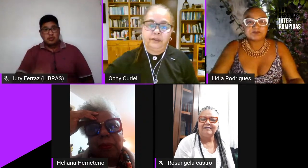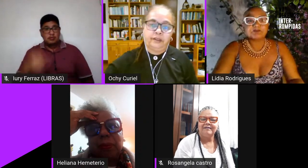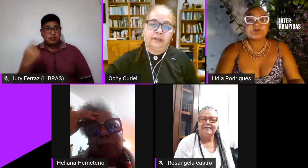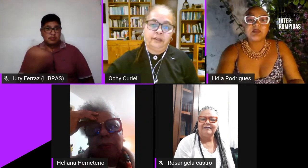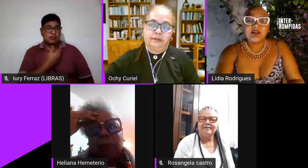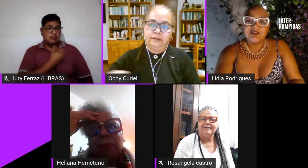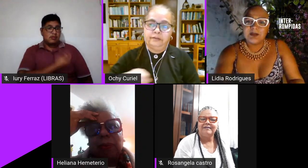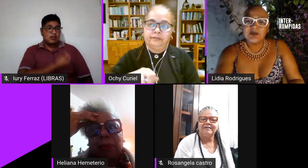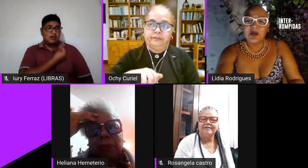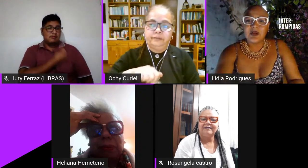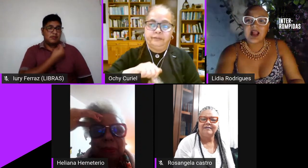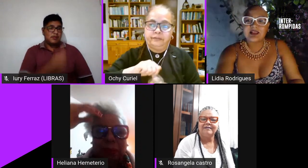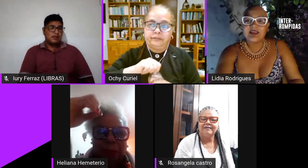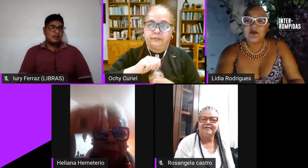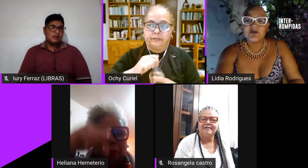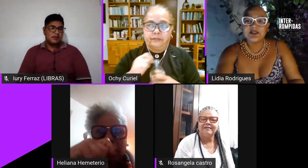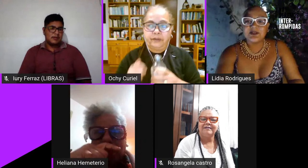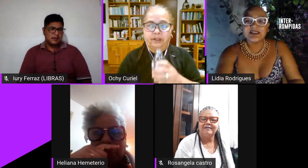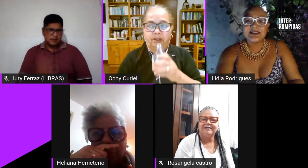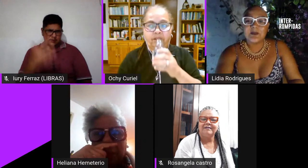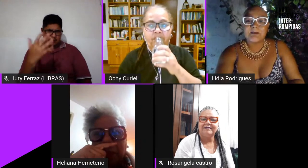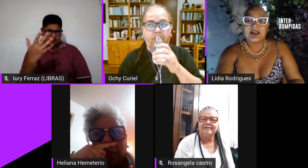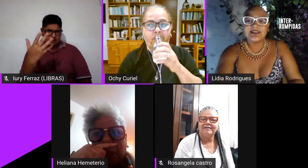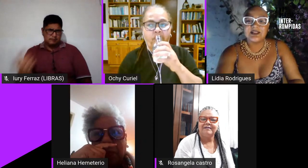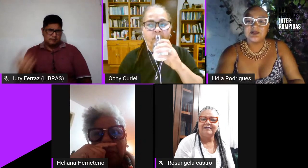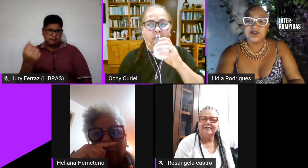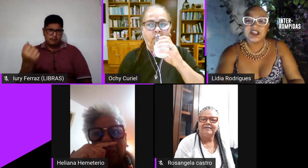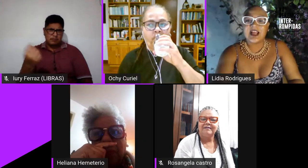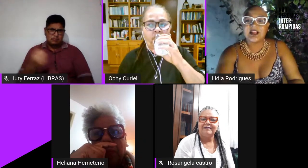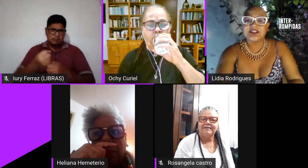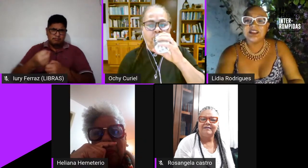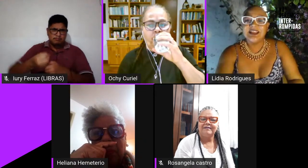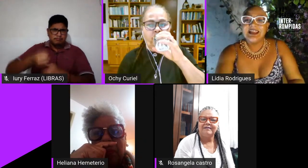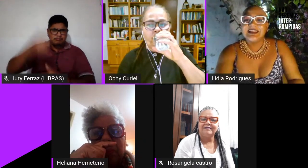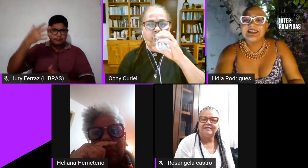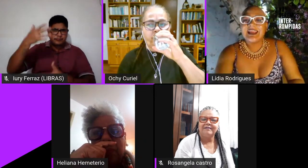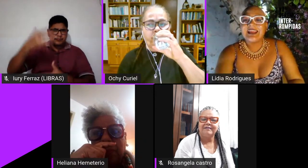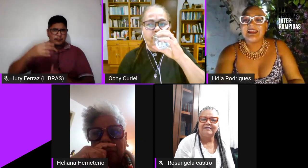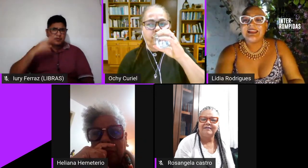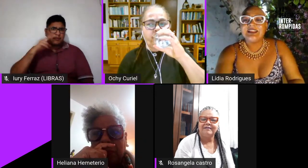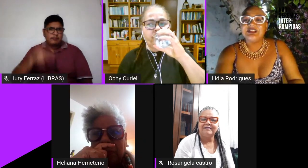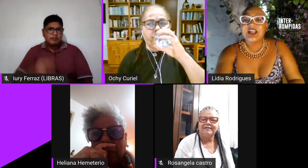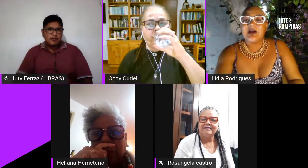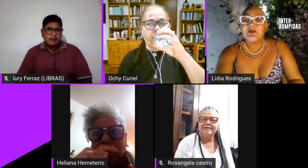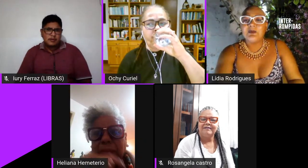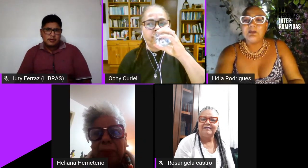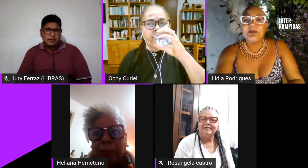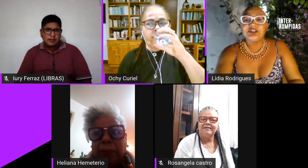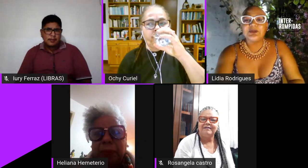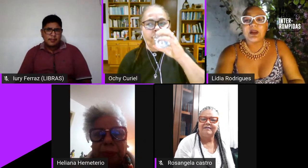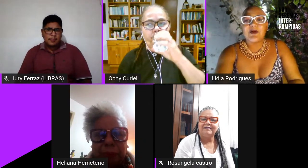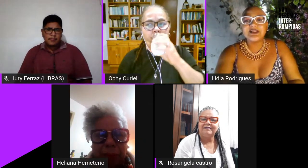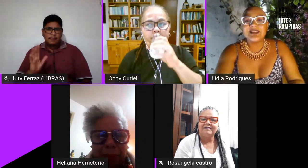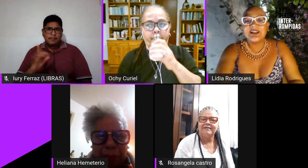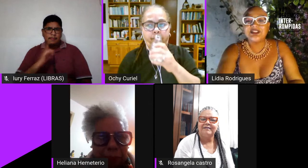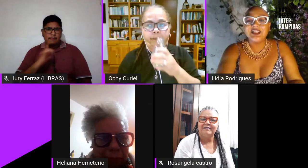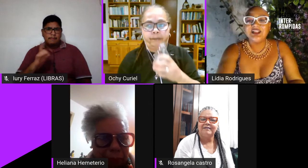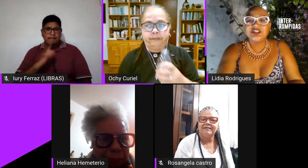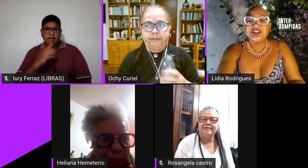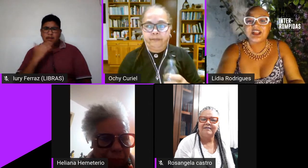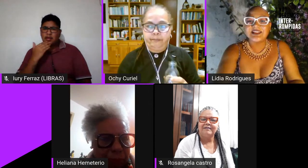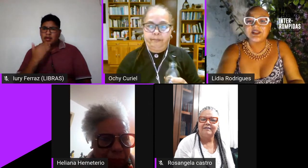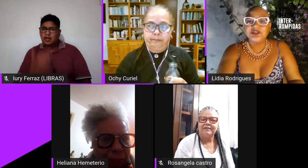vidas vamos colocar aquí algunas cosas que están apareciendo en chat hay un pedido para